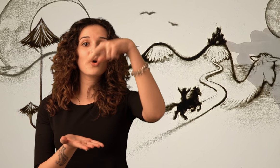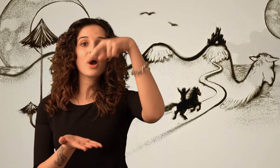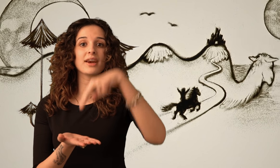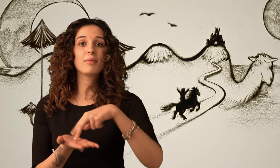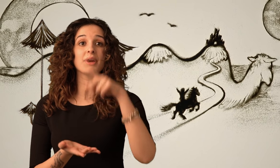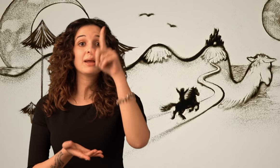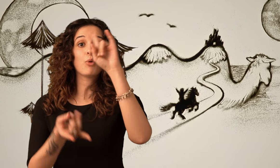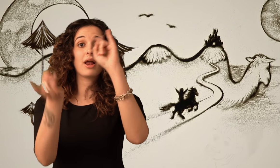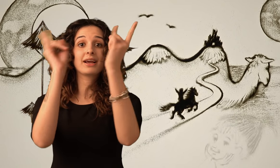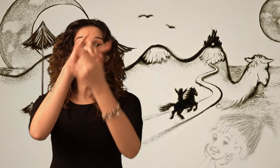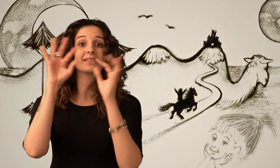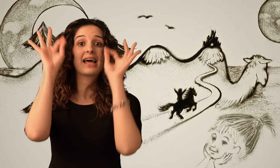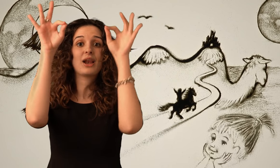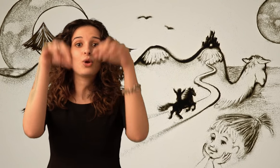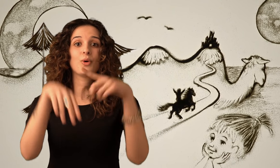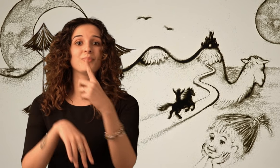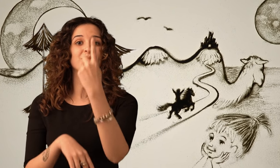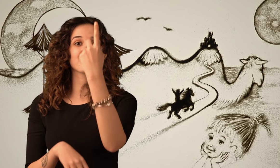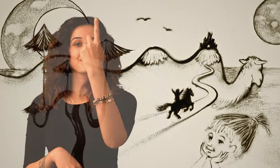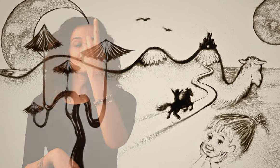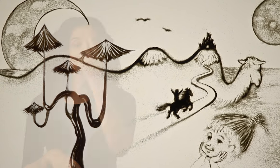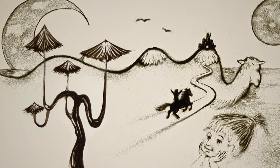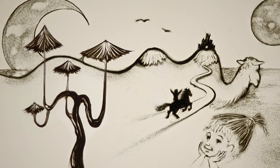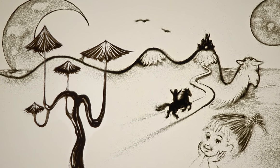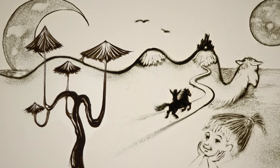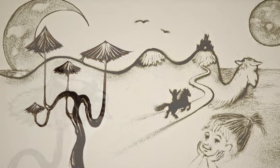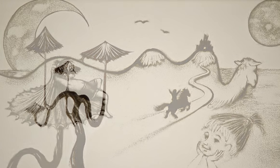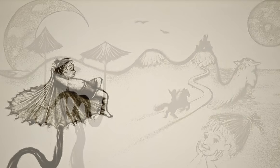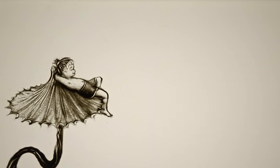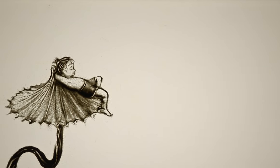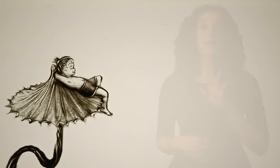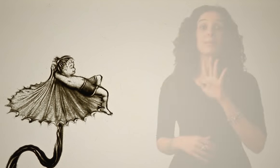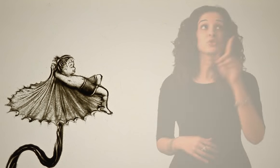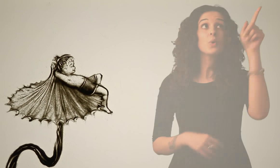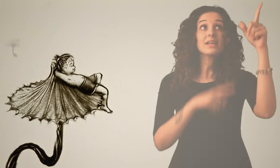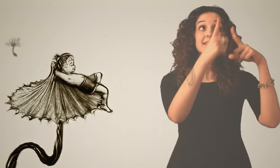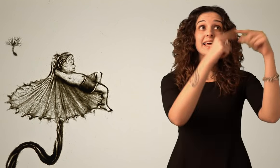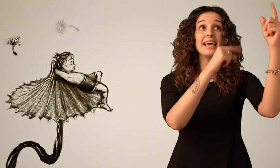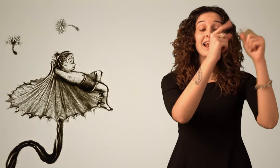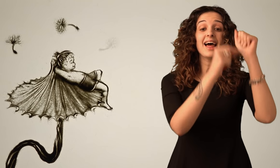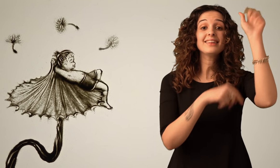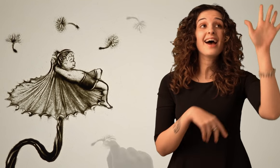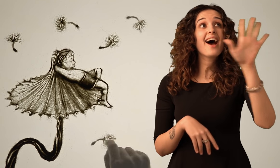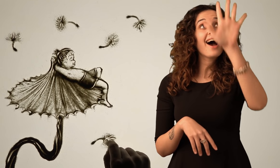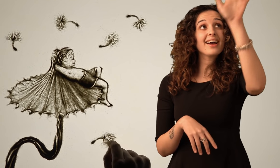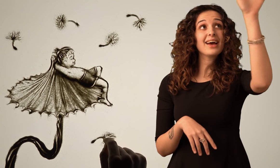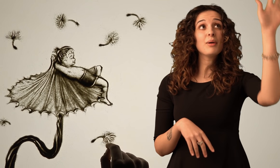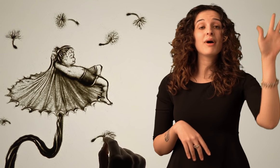Arriba primo al castello Ma sulla stella di Acama